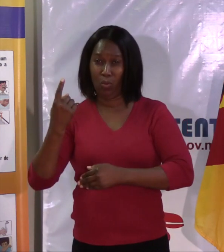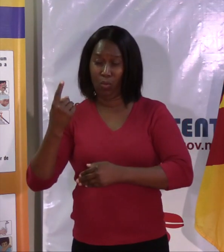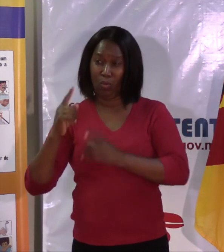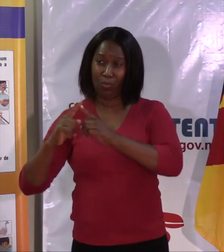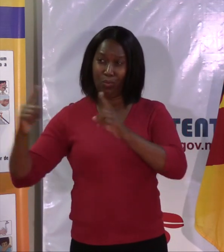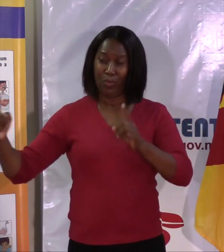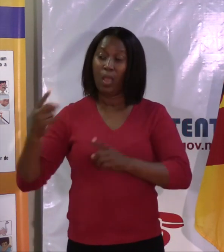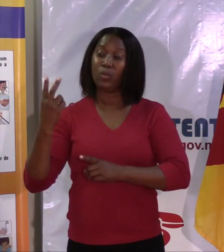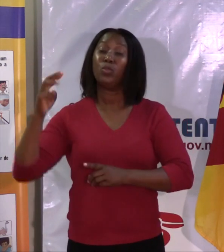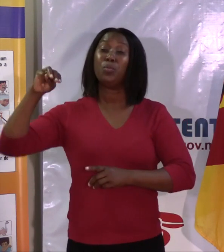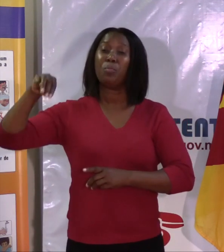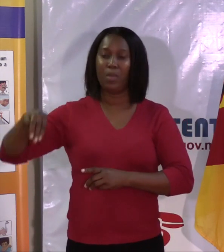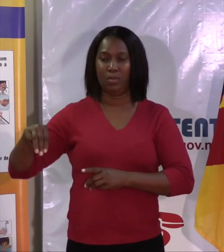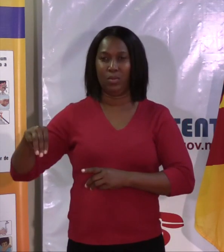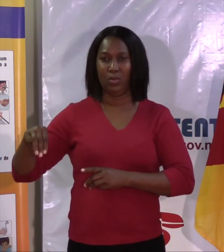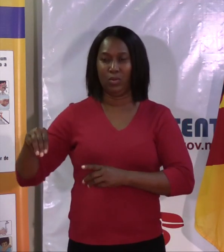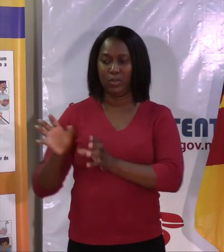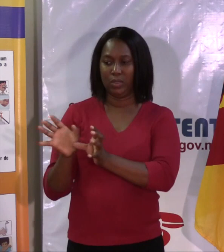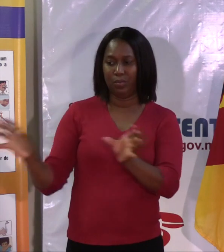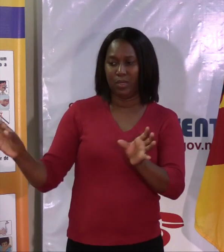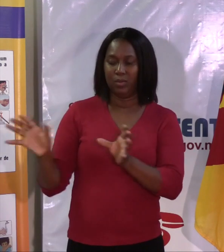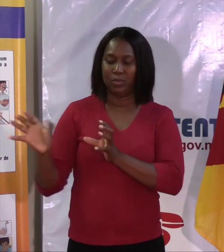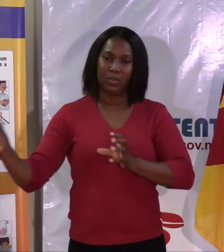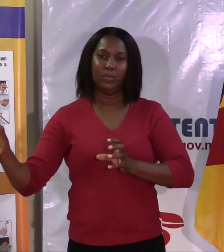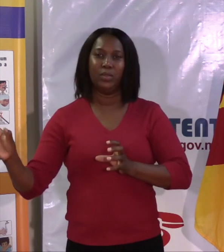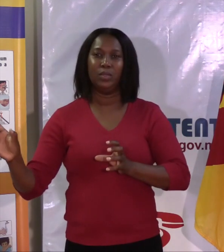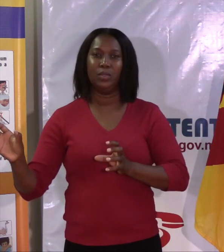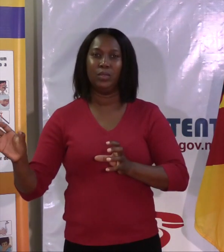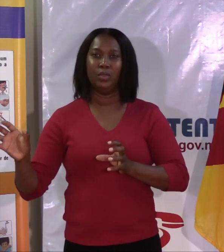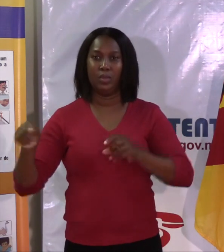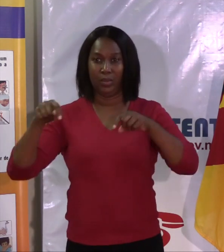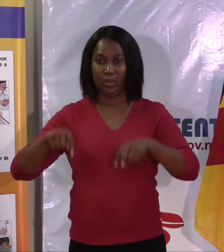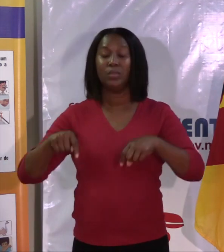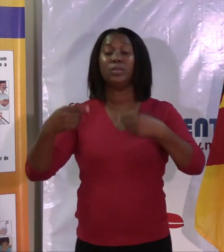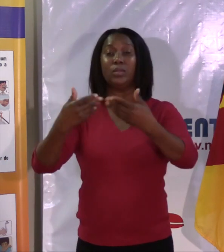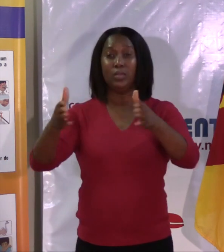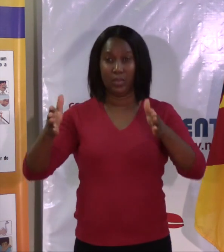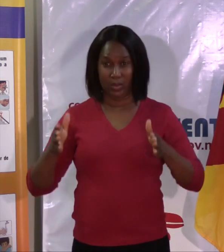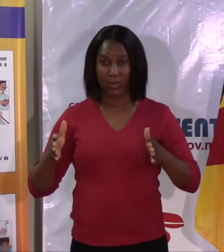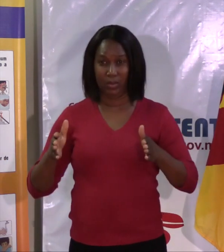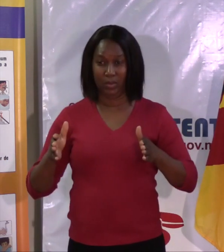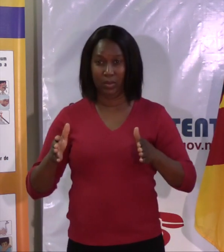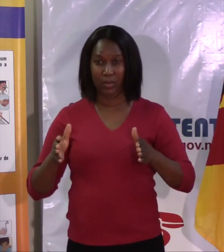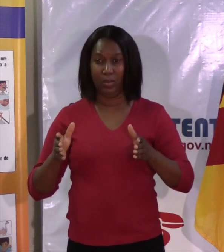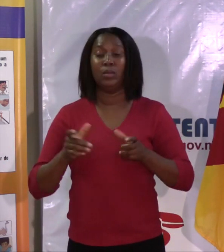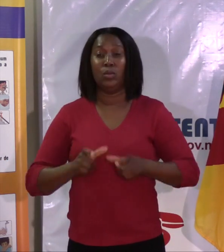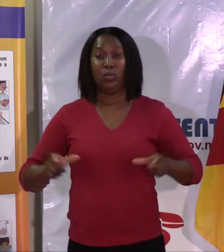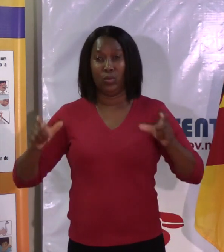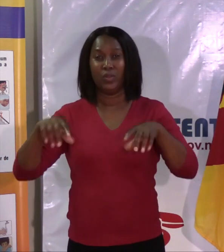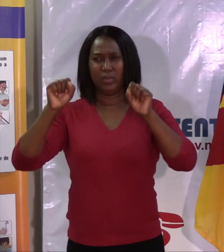metros, uma média de um metro e meio. Portanto, nós, nós aqui na sala de conferências, temos que arranjar uma forma